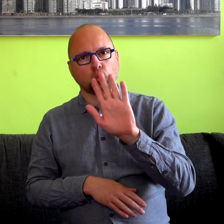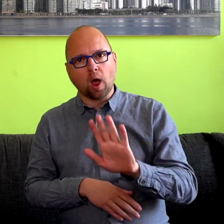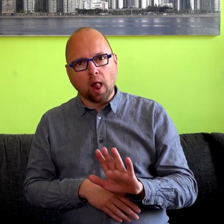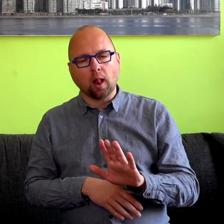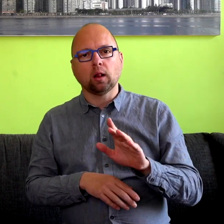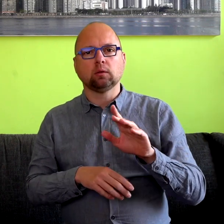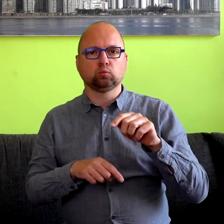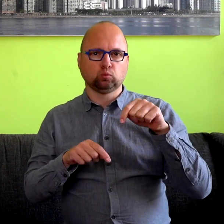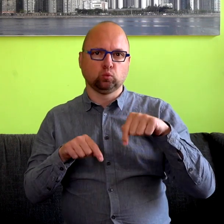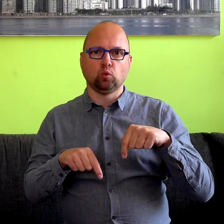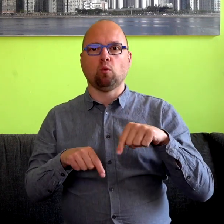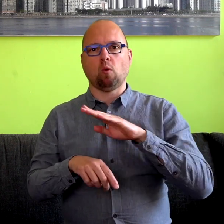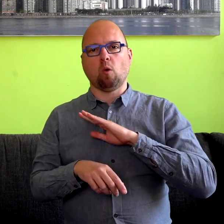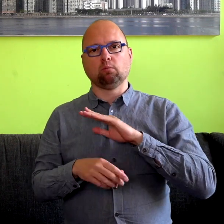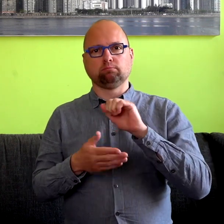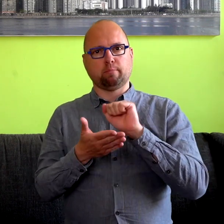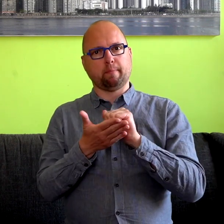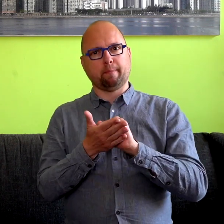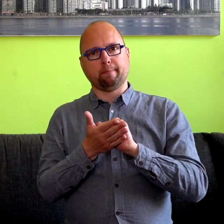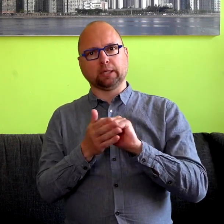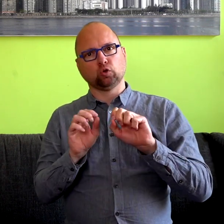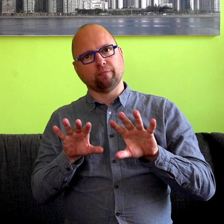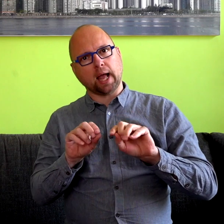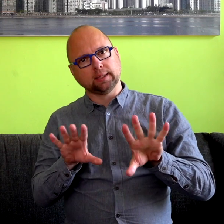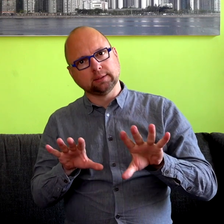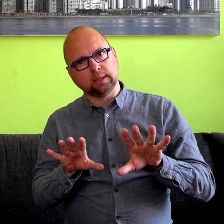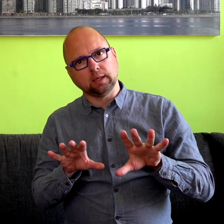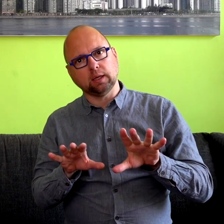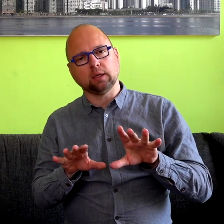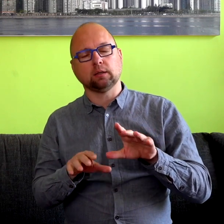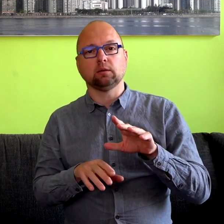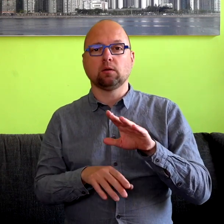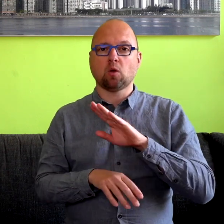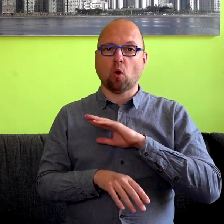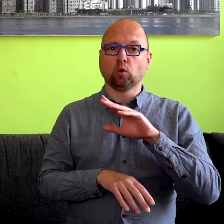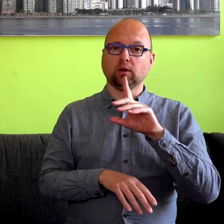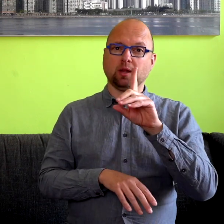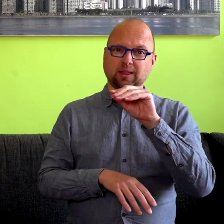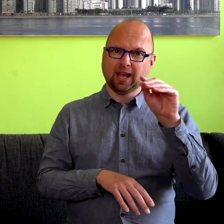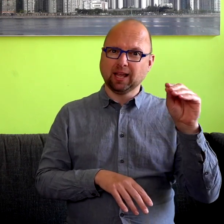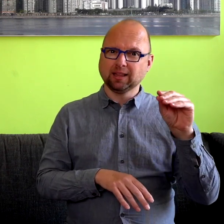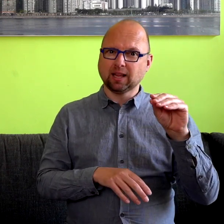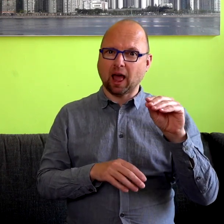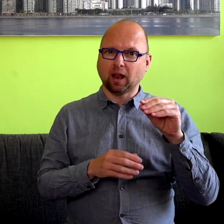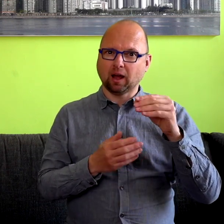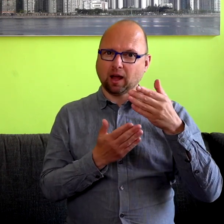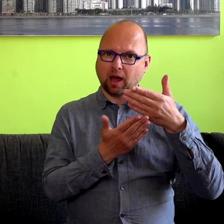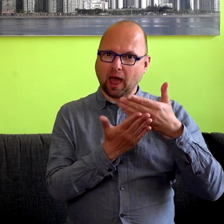tolk duidelijk aanwezig op het standaard publieke net. We zien op de digitale zender NPO Nieuws de acht uurjournaals getolkt